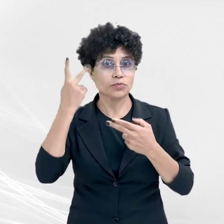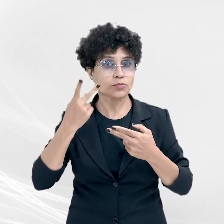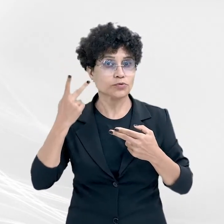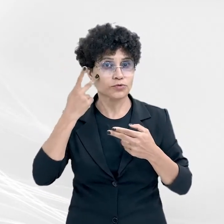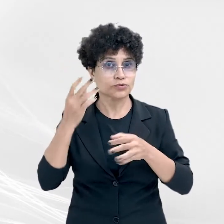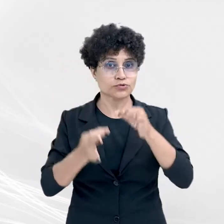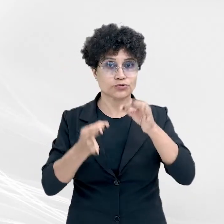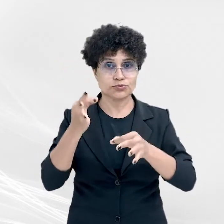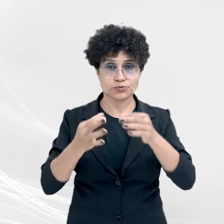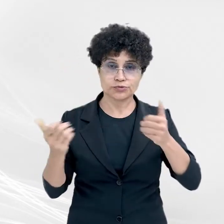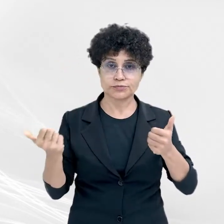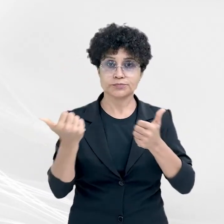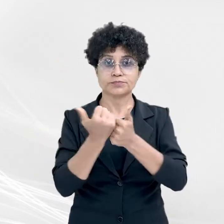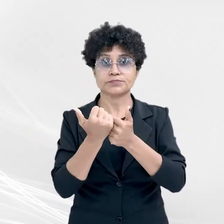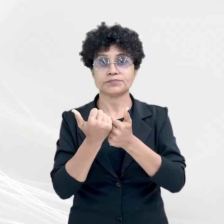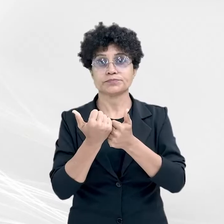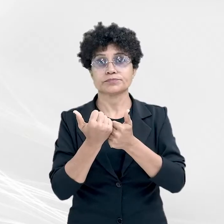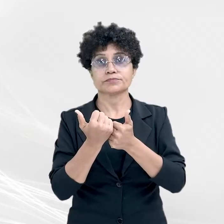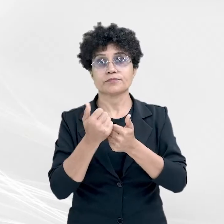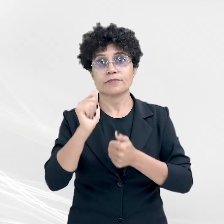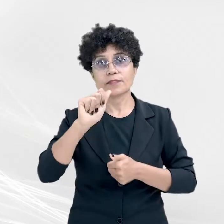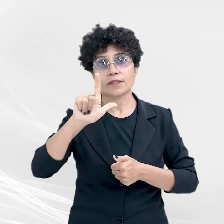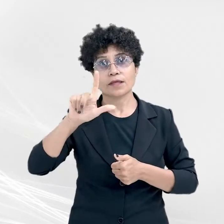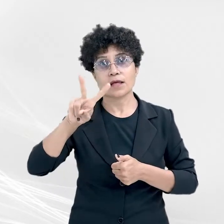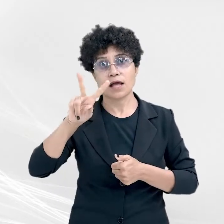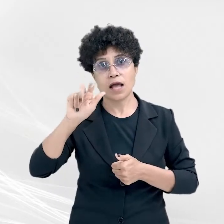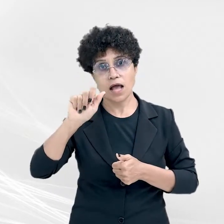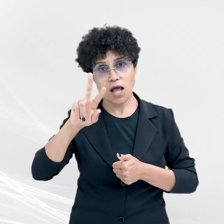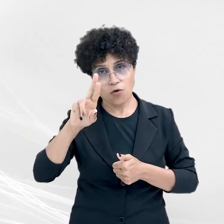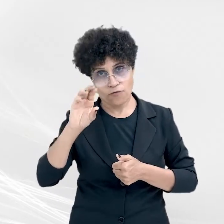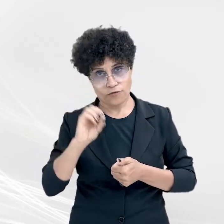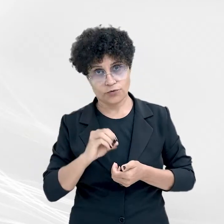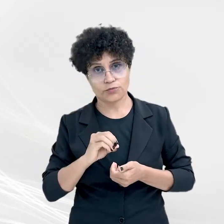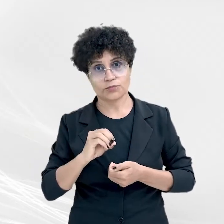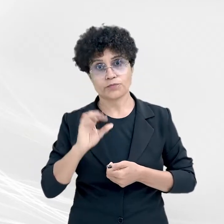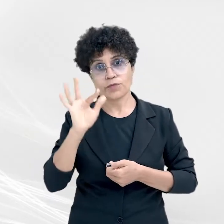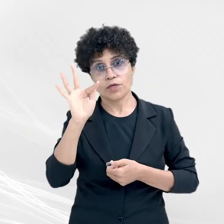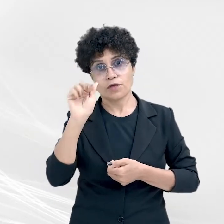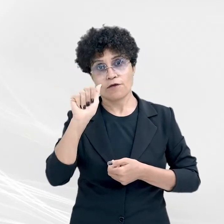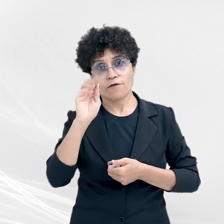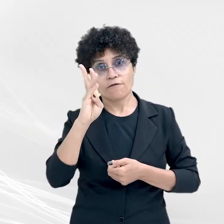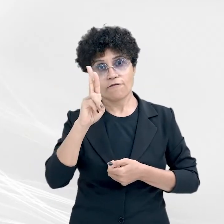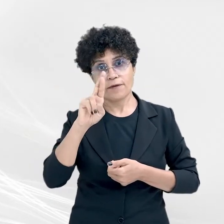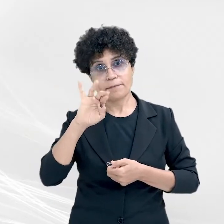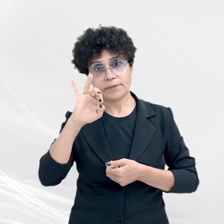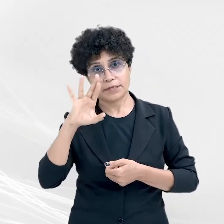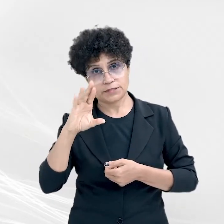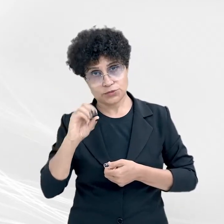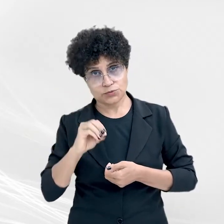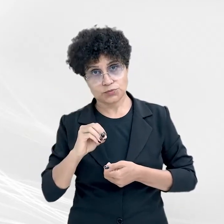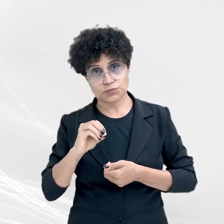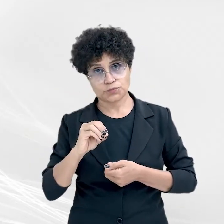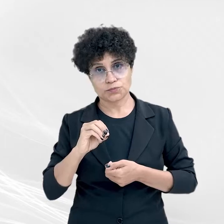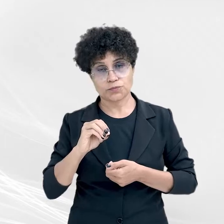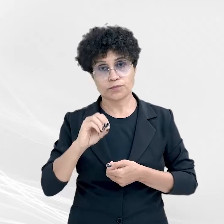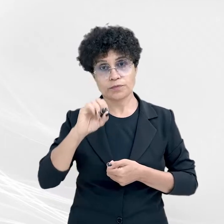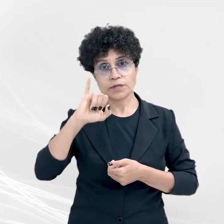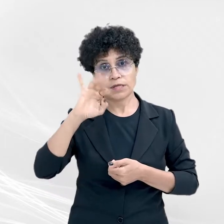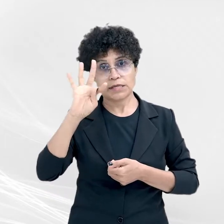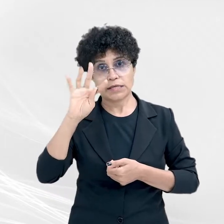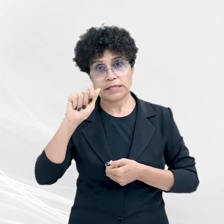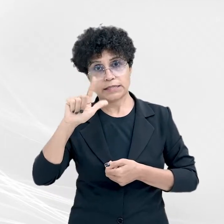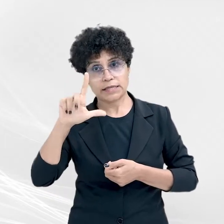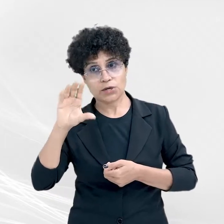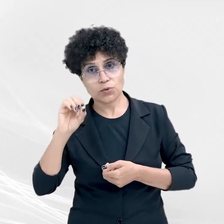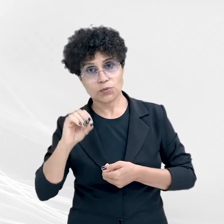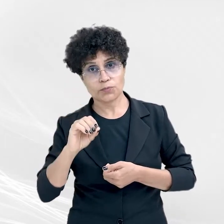justiça substitutos Álvaro Schiffler Fontes, Fabrício Miranda Merebe, Ítalo João Tidelli,